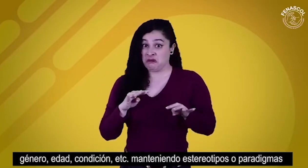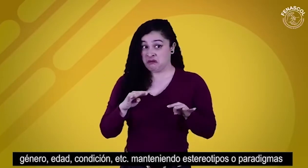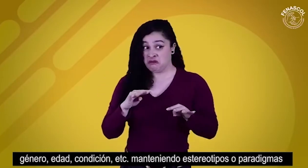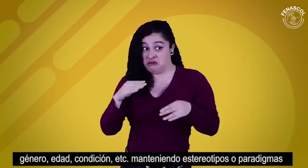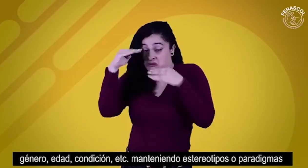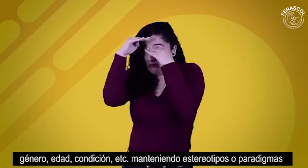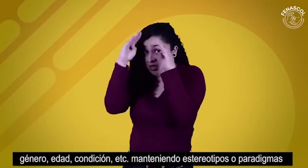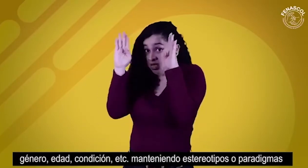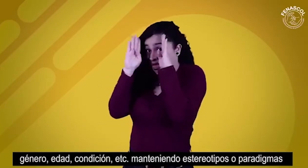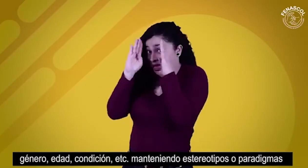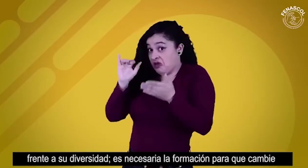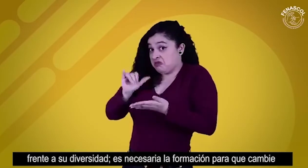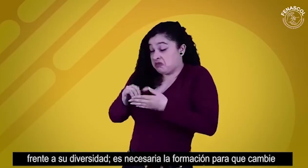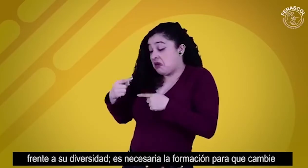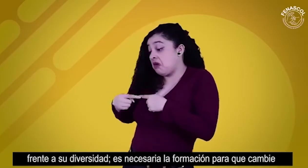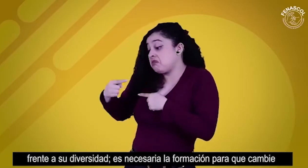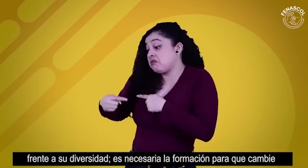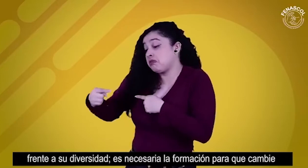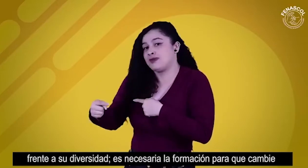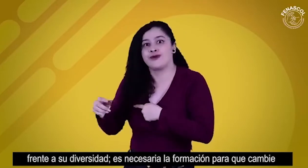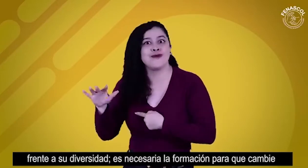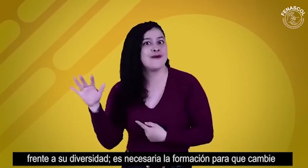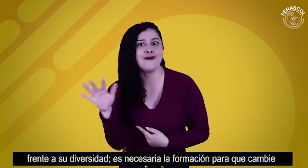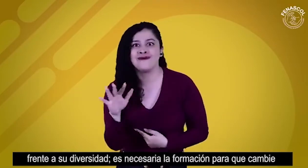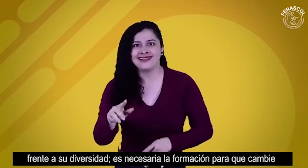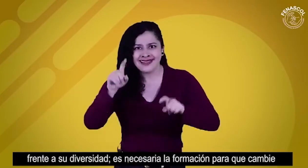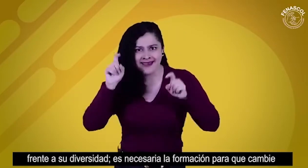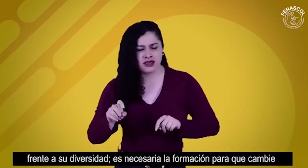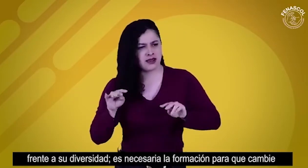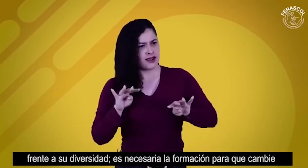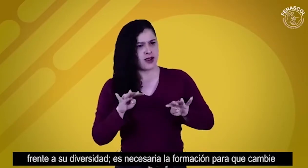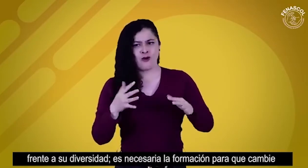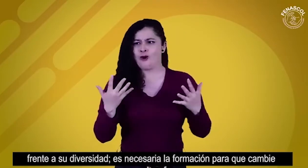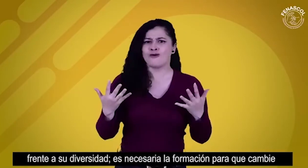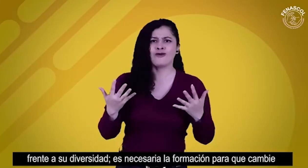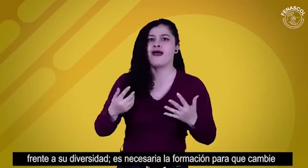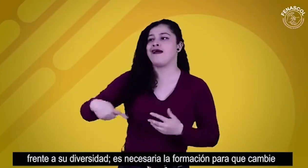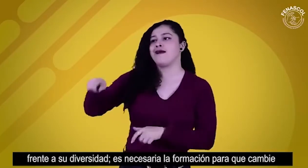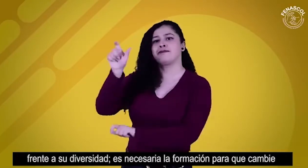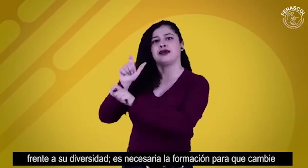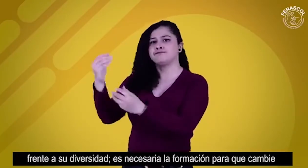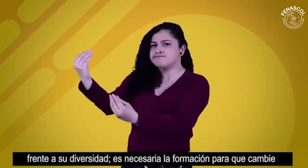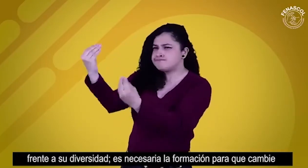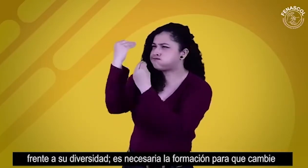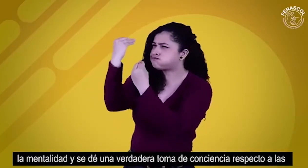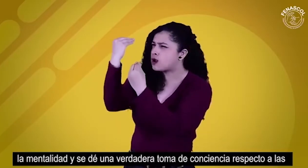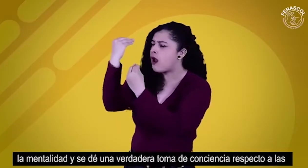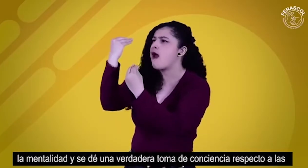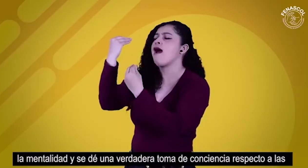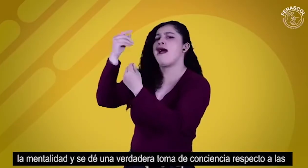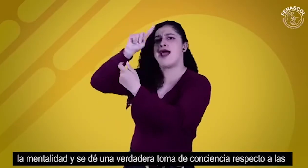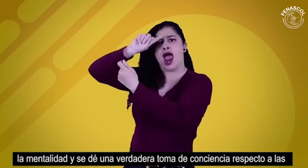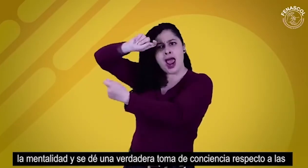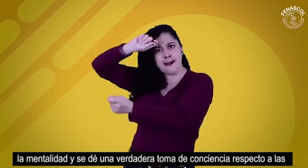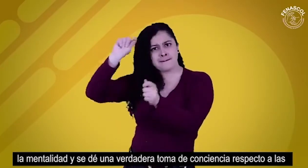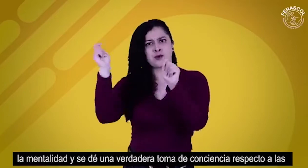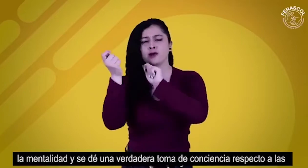frente a su diversidad, es necesaria la formación para que cambie la mentalidad y se dé una verdadera toma de